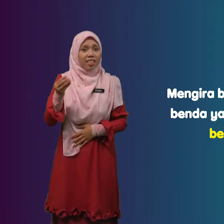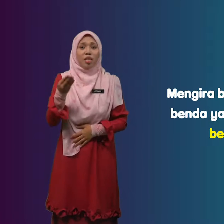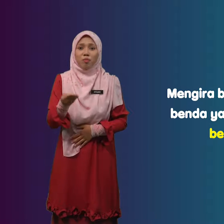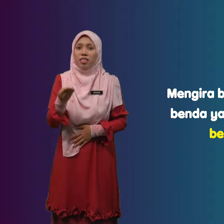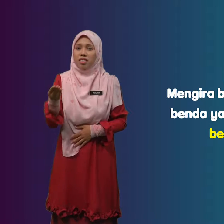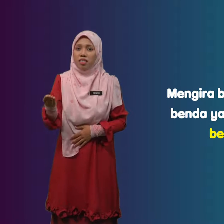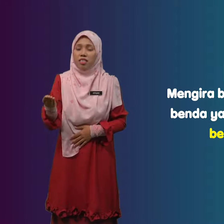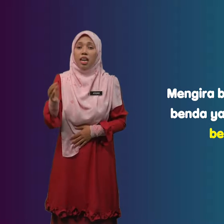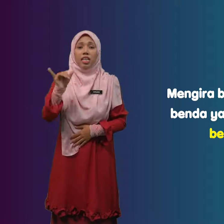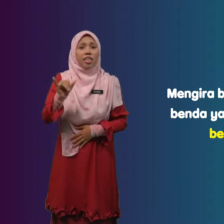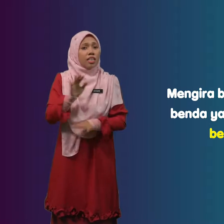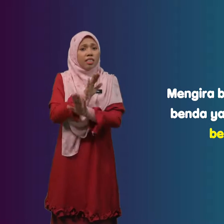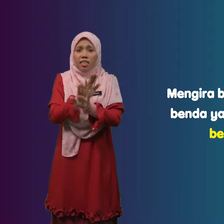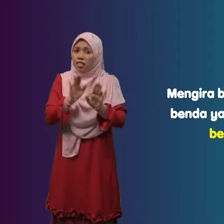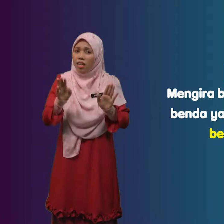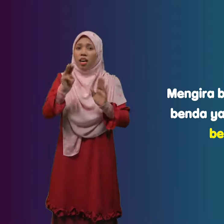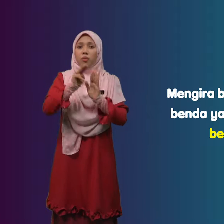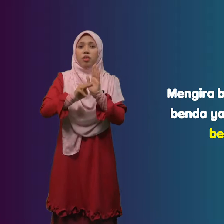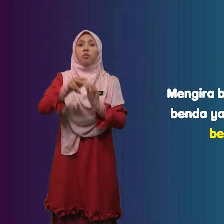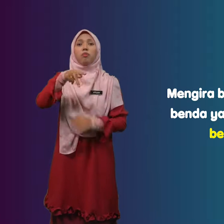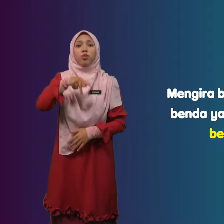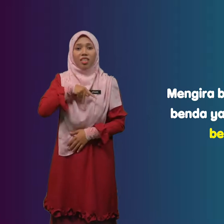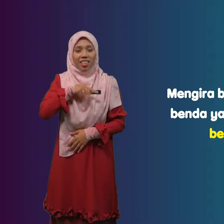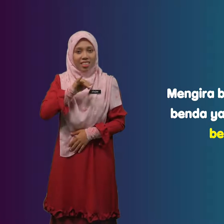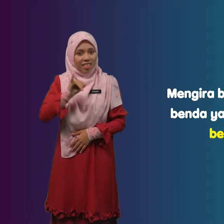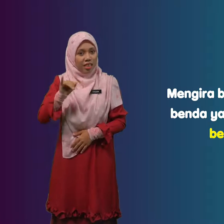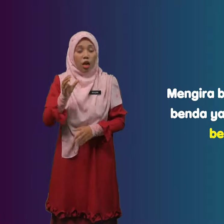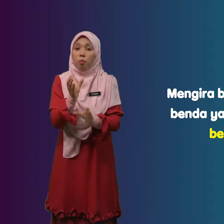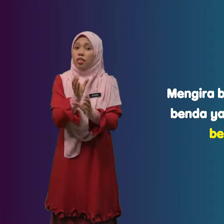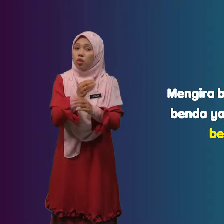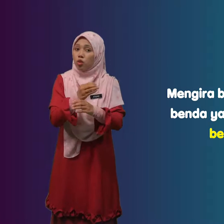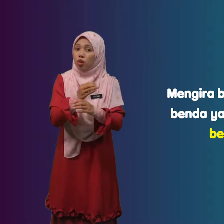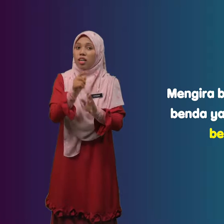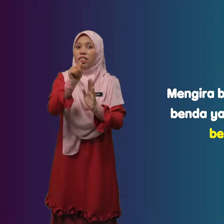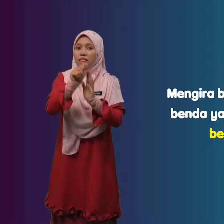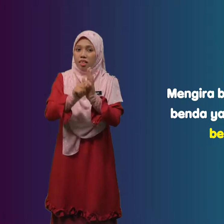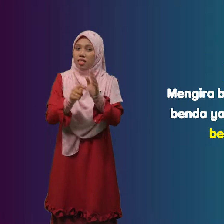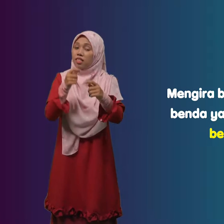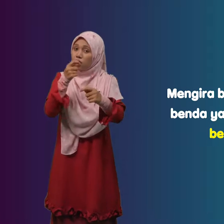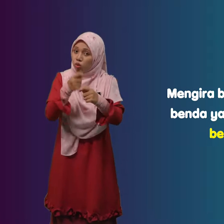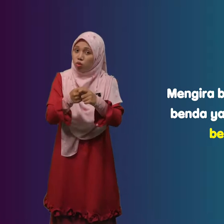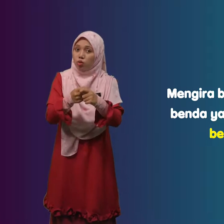Benda Yang Tidak Mempunyai Bentuk Tertentu